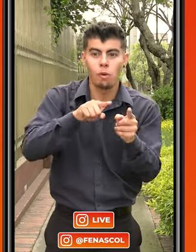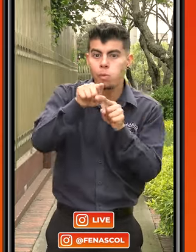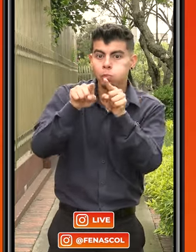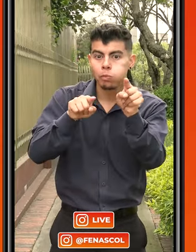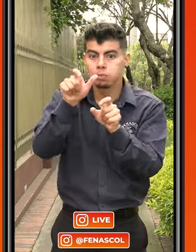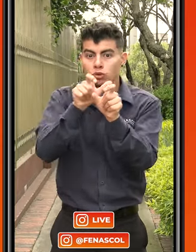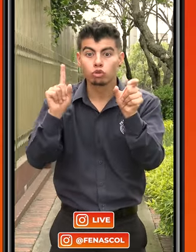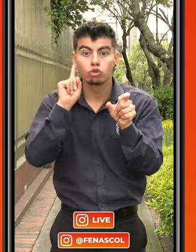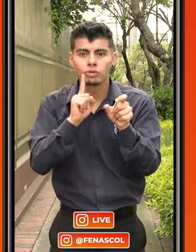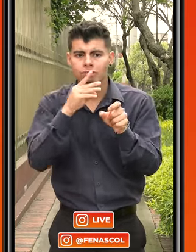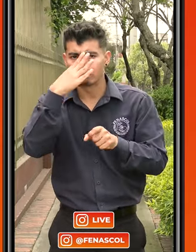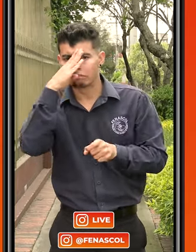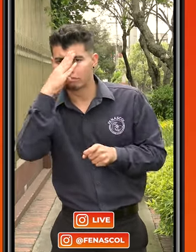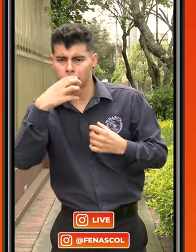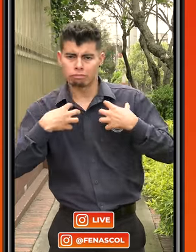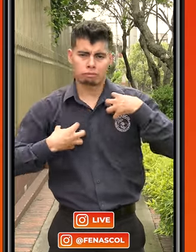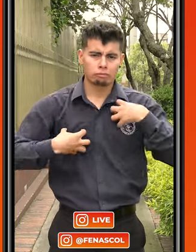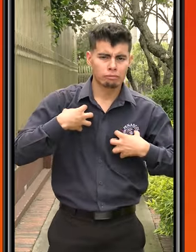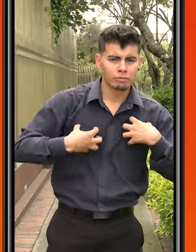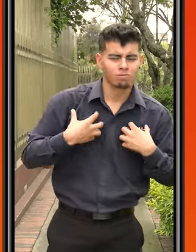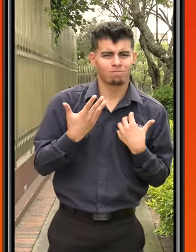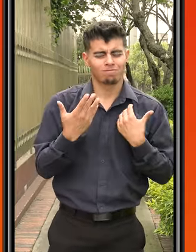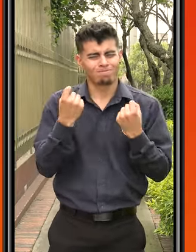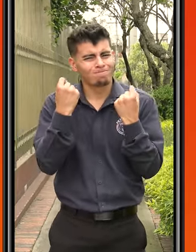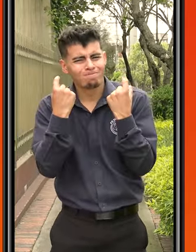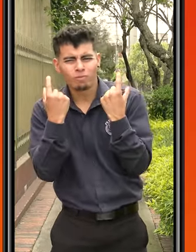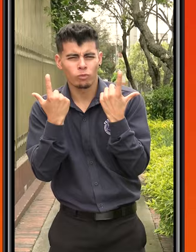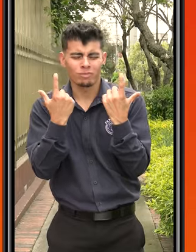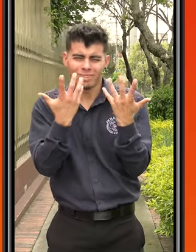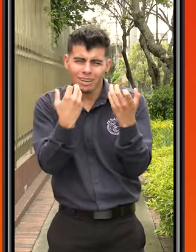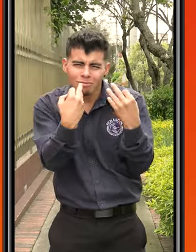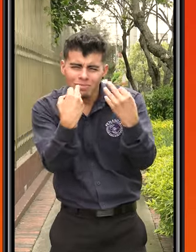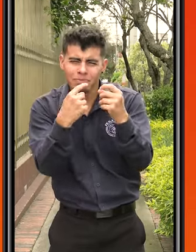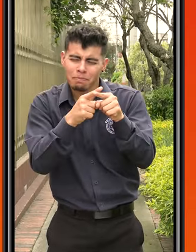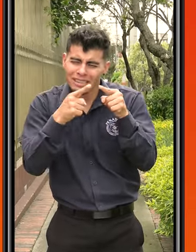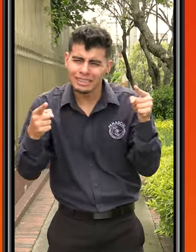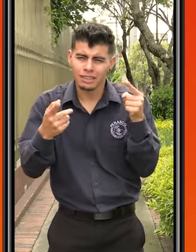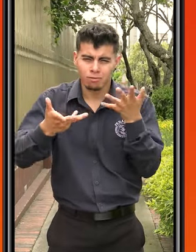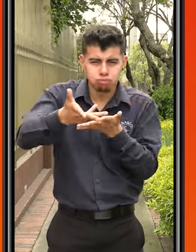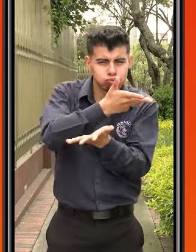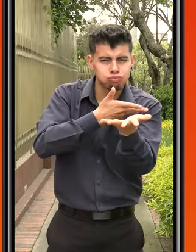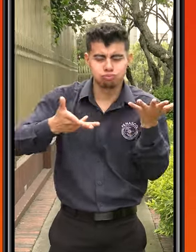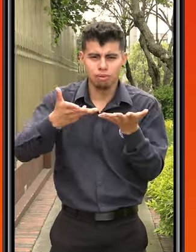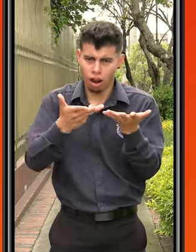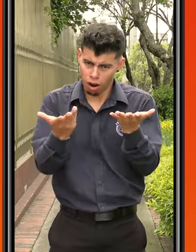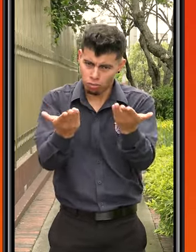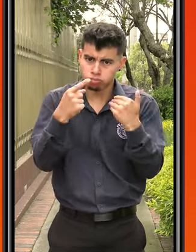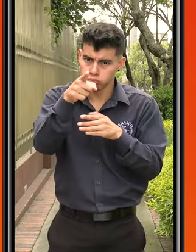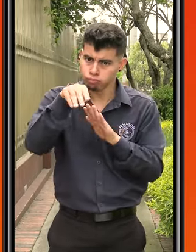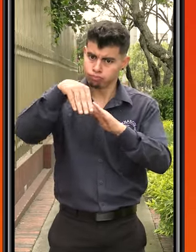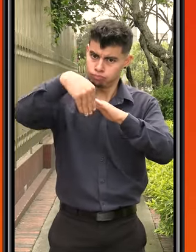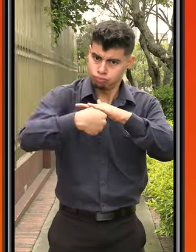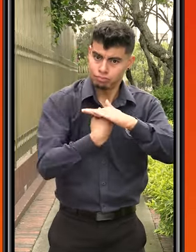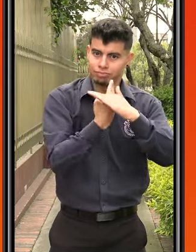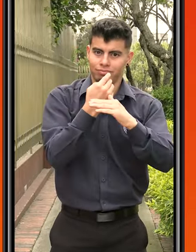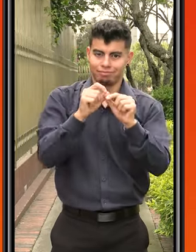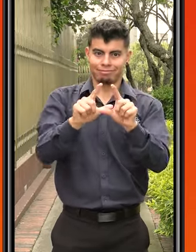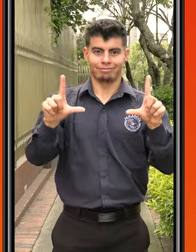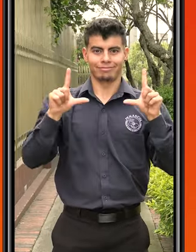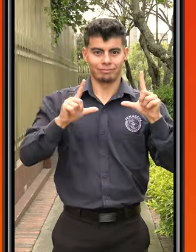personas sordas, si no hay comprensión del tema y se quiere una explicación más detallada, se puede socializar. ¡Anímate! Puedes ingresar y